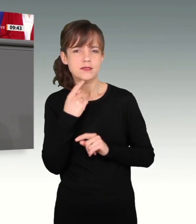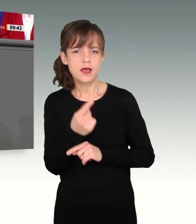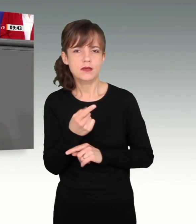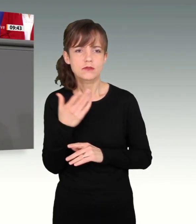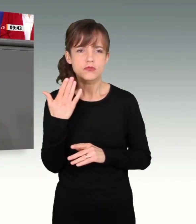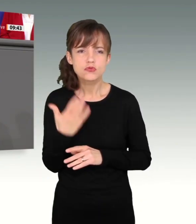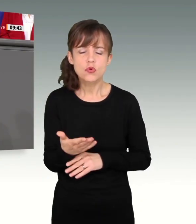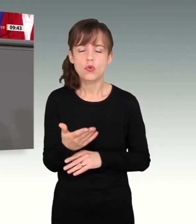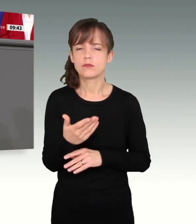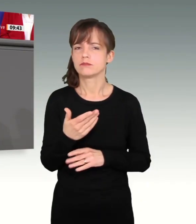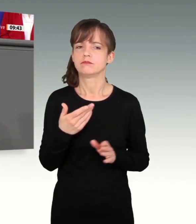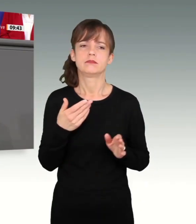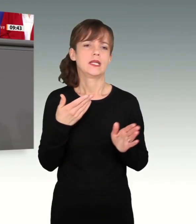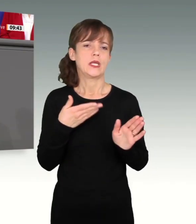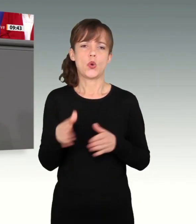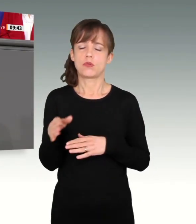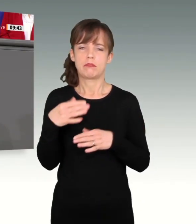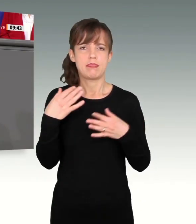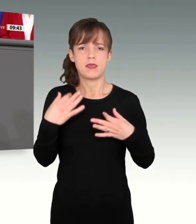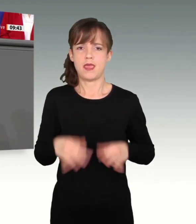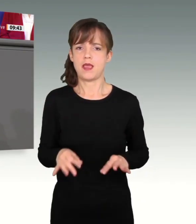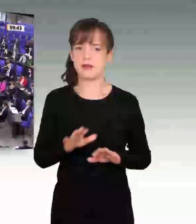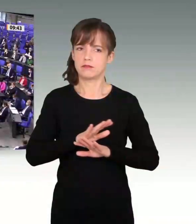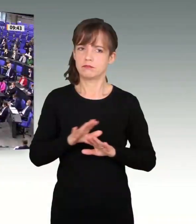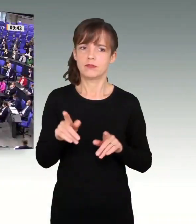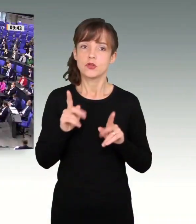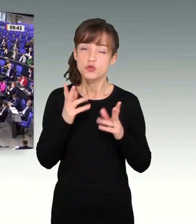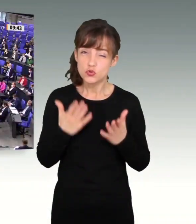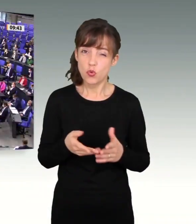das ist keine redliche Haushaltspolitik, das ist Heuchelei und Doppelmoral.